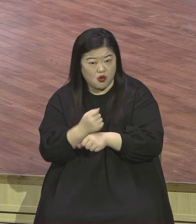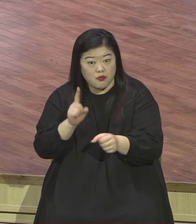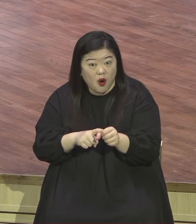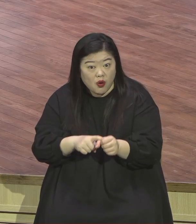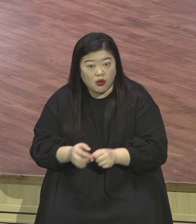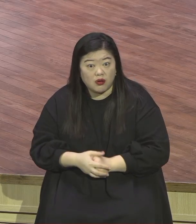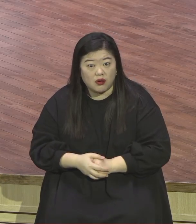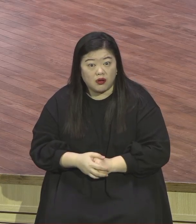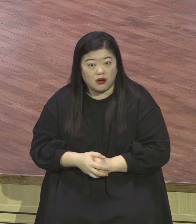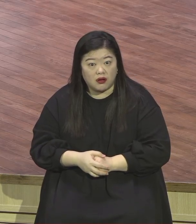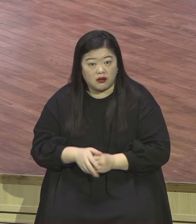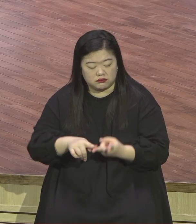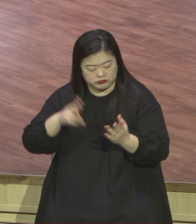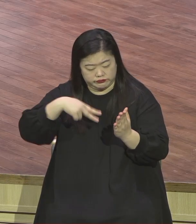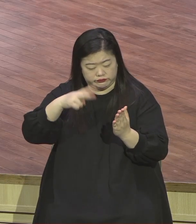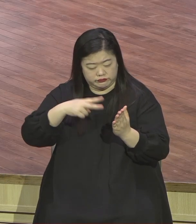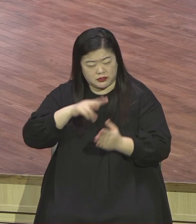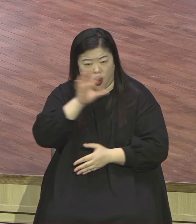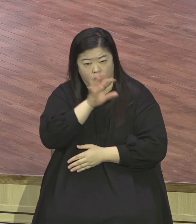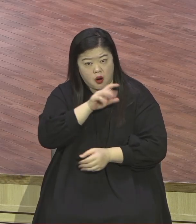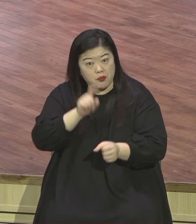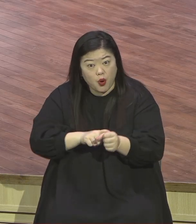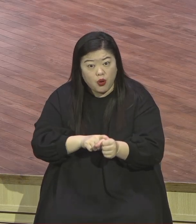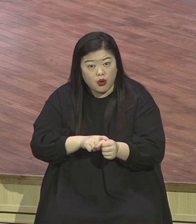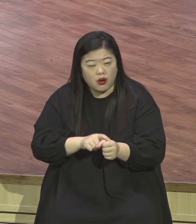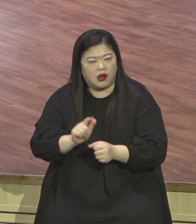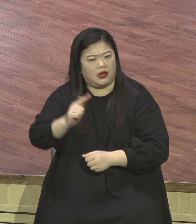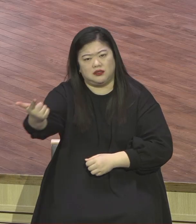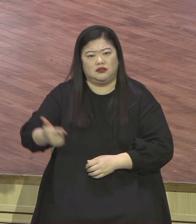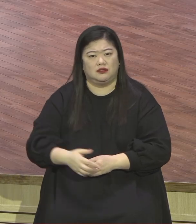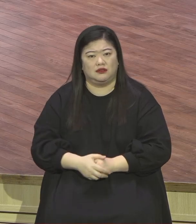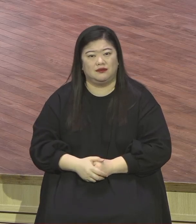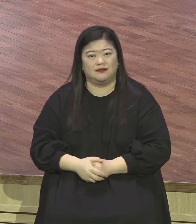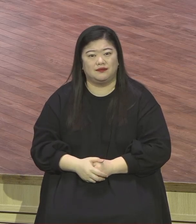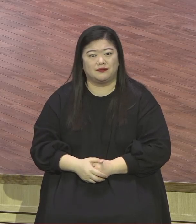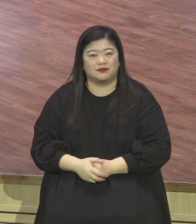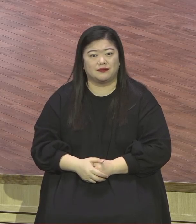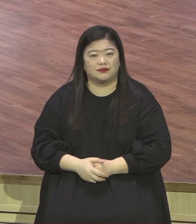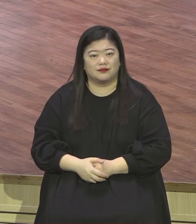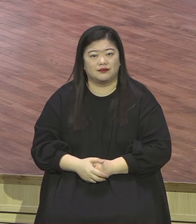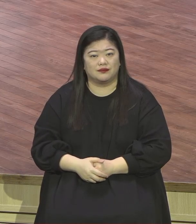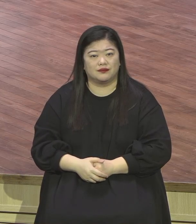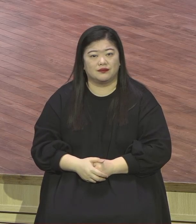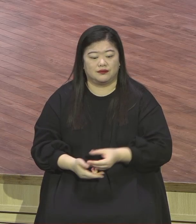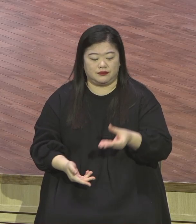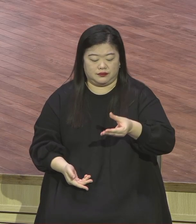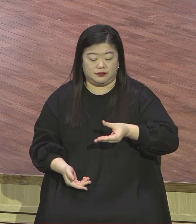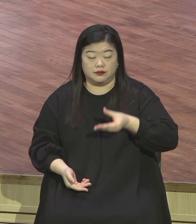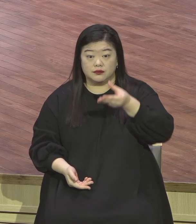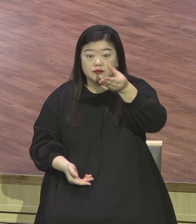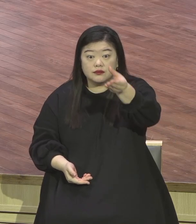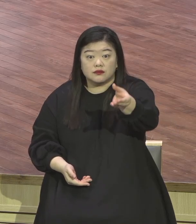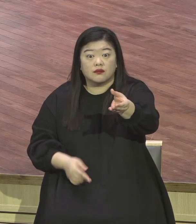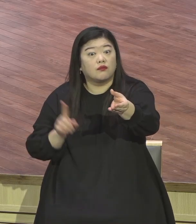아니에요 성경 주신 이유가 뭐냐 한마디로 말하면 인마누엘의 축복을 누리고 살아라